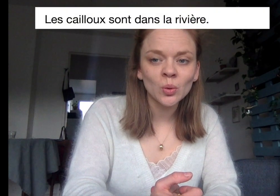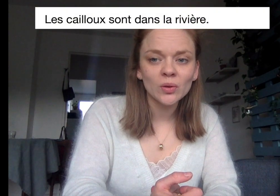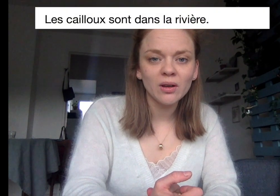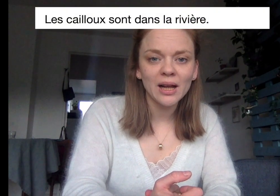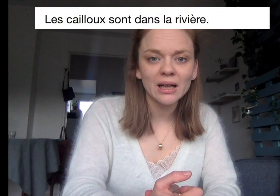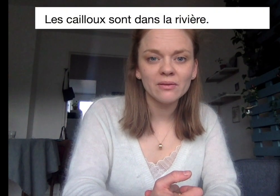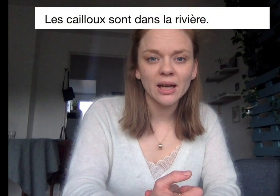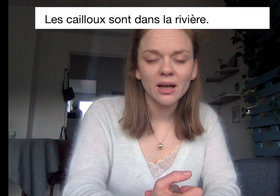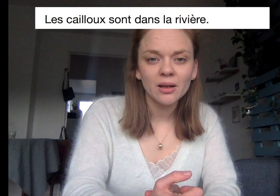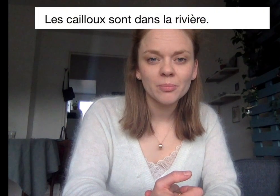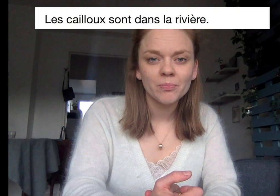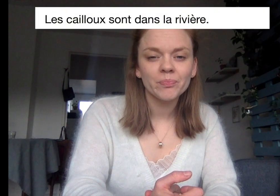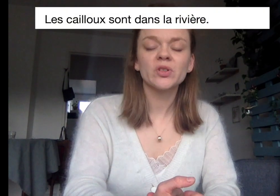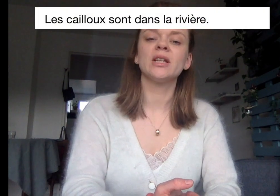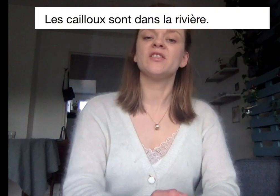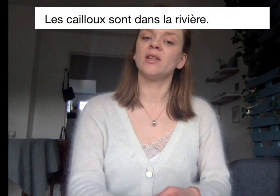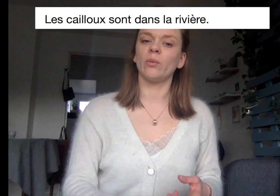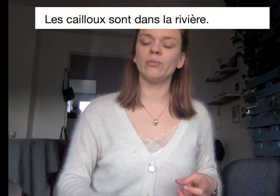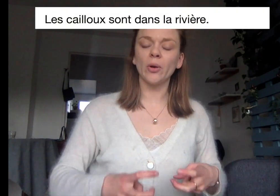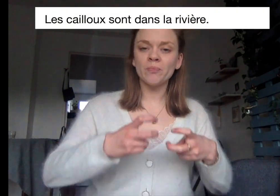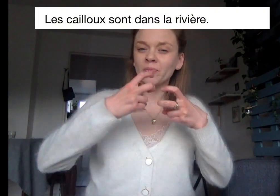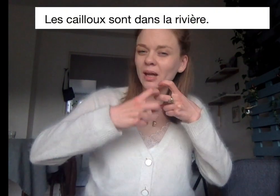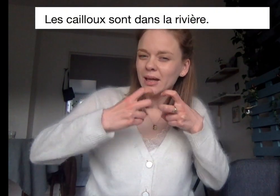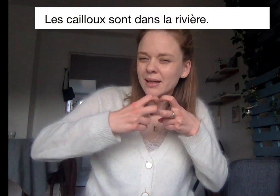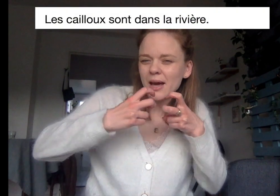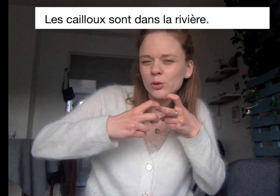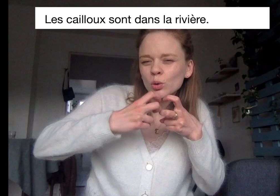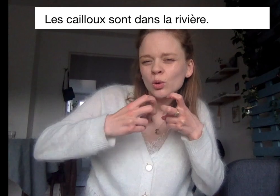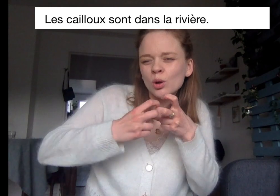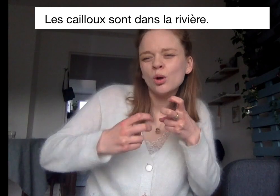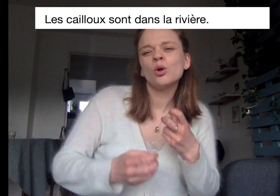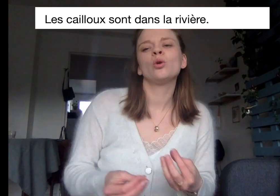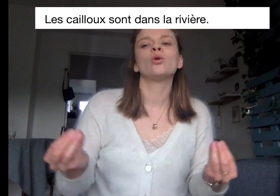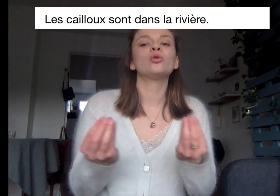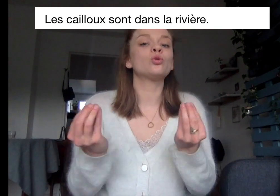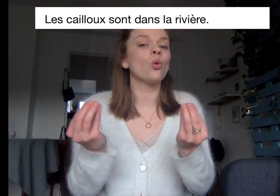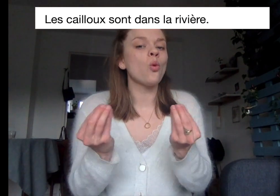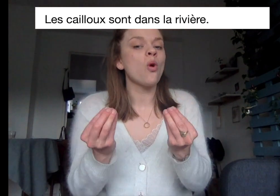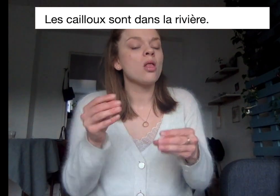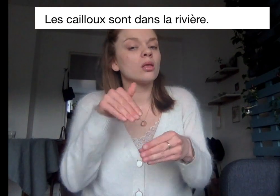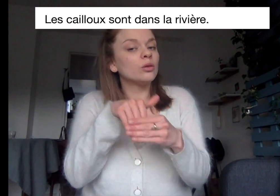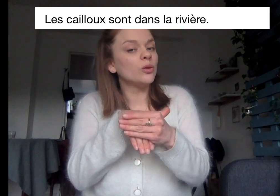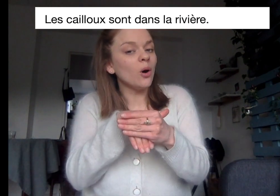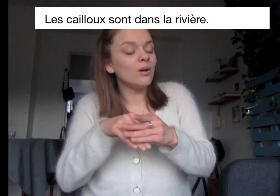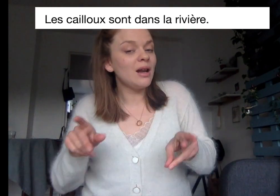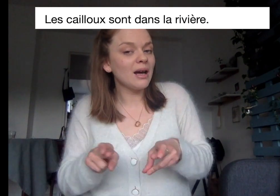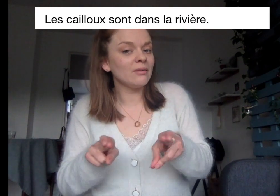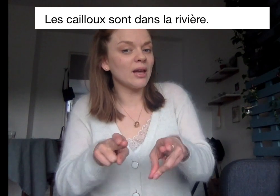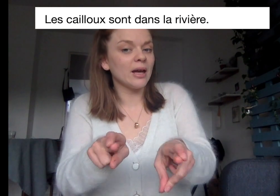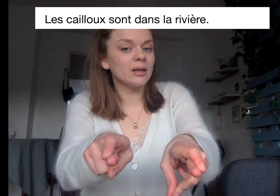dans la rivière. Je la signe en même temps. Les cailloux sont dans la rivière.